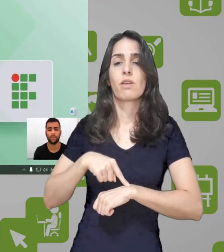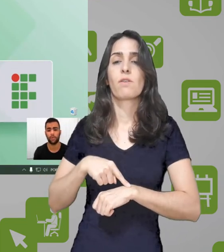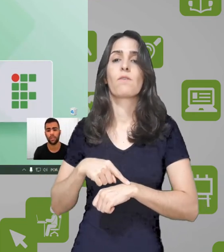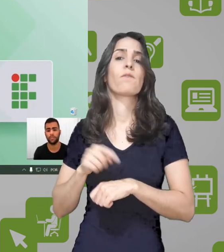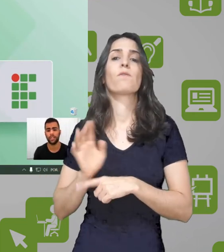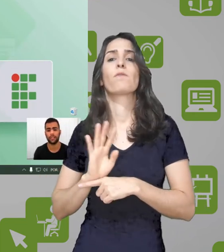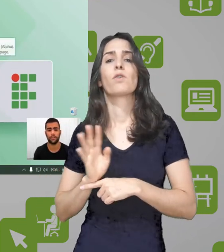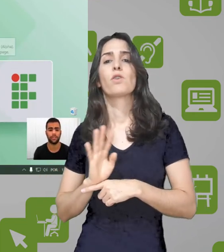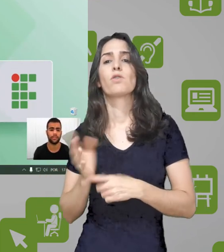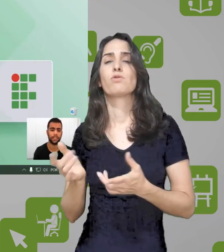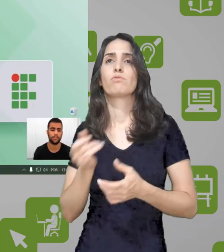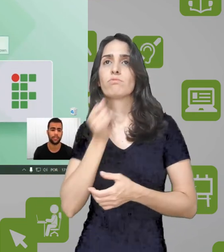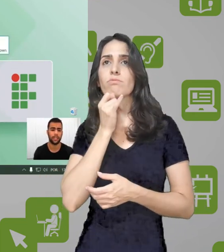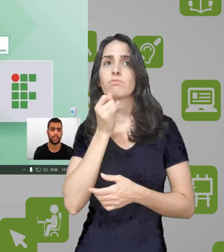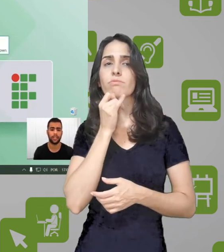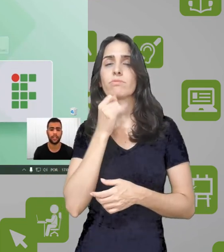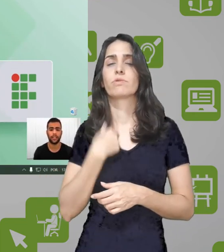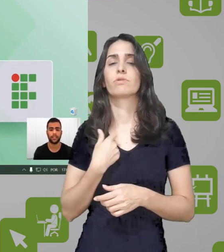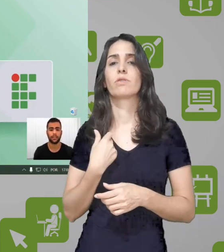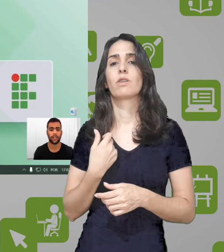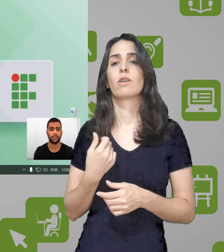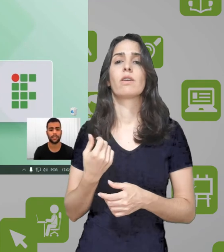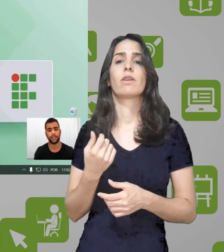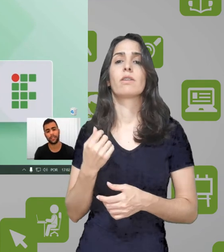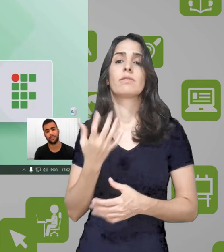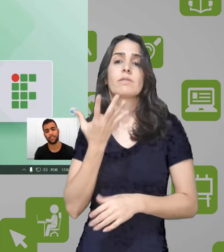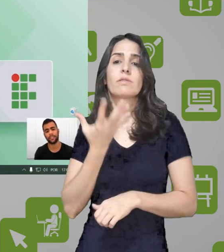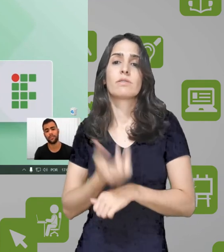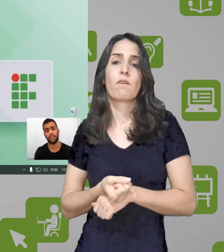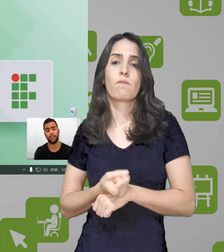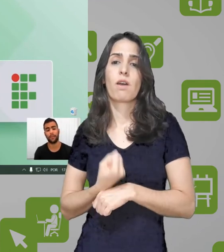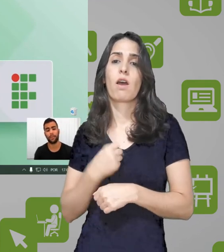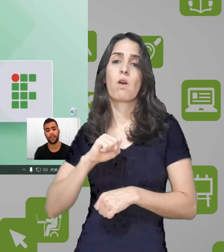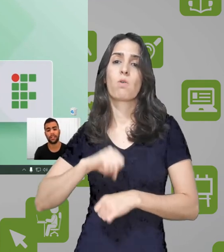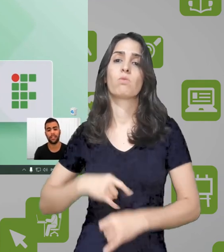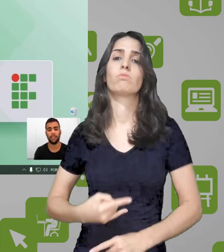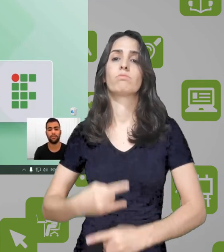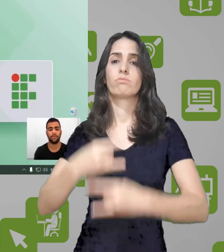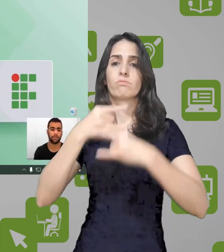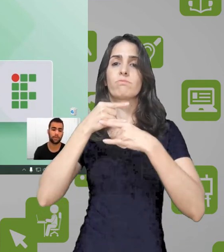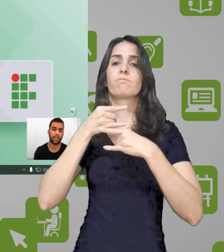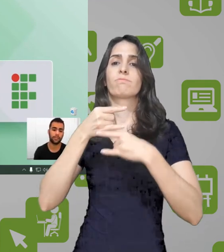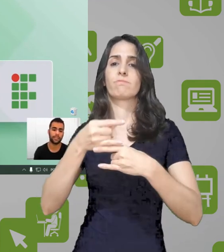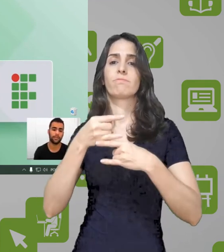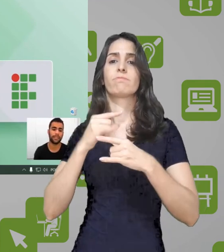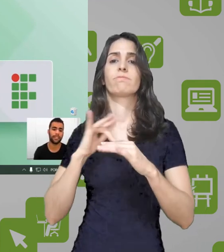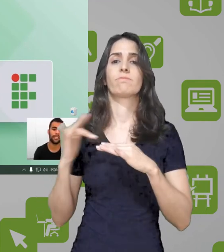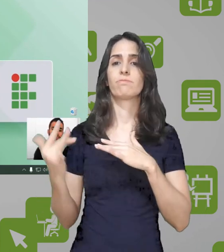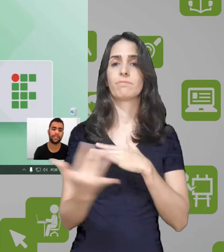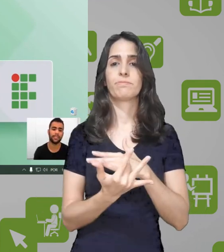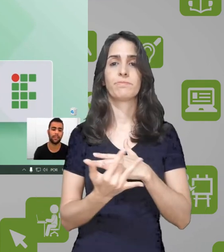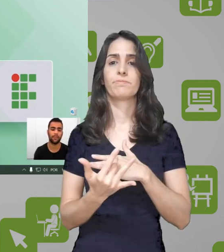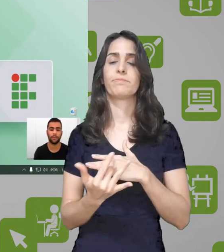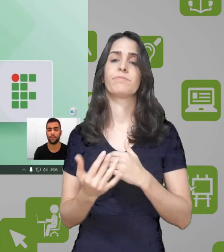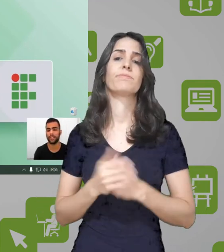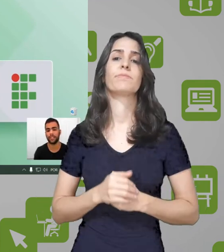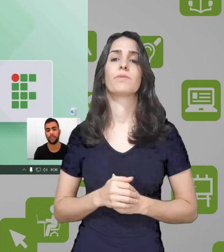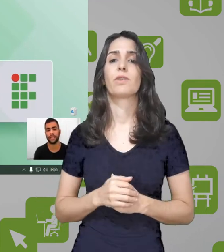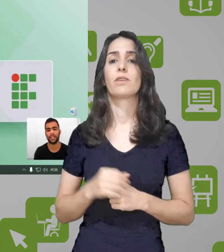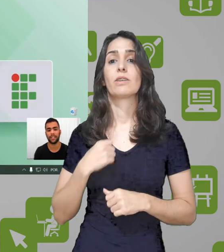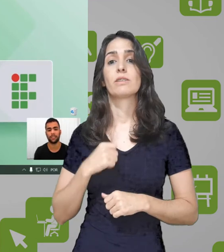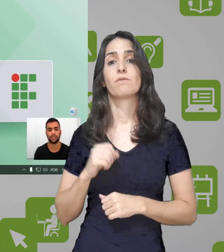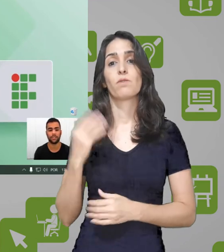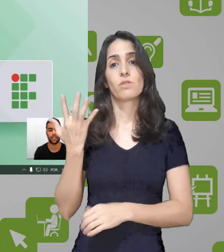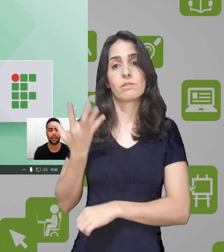qual vai ser o codificador de vídeo, se eu quero fazer uma gravação para um arquivo, ou se eu quero fazer uma transmissão para uma